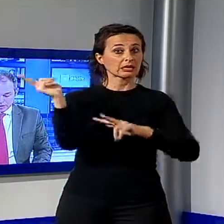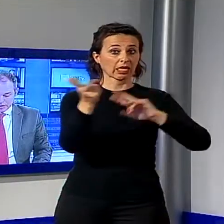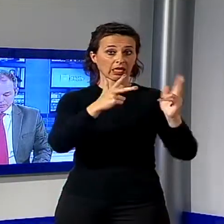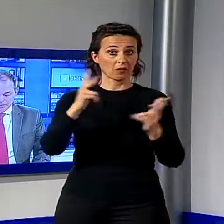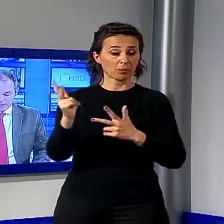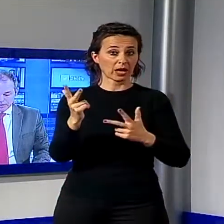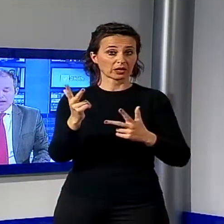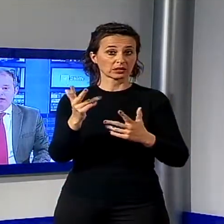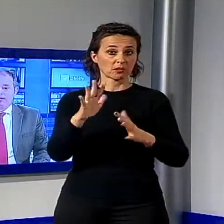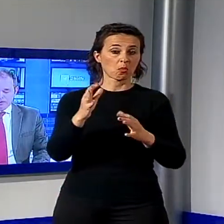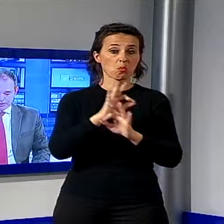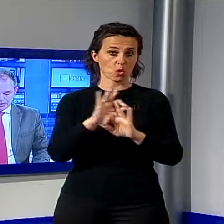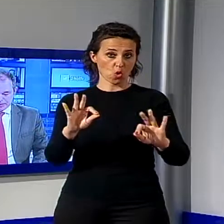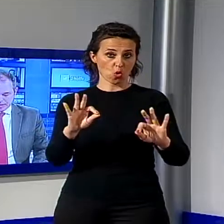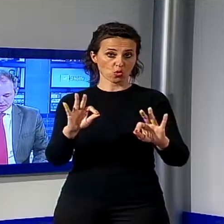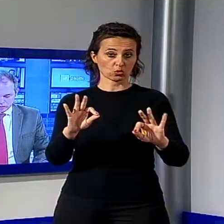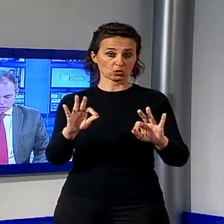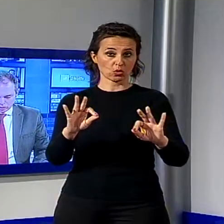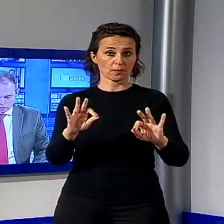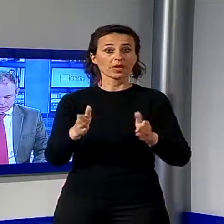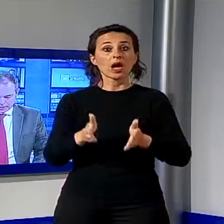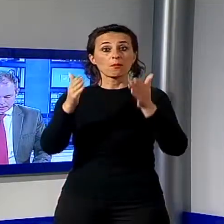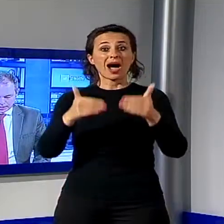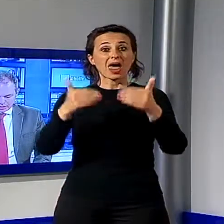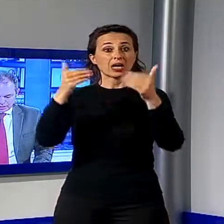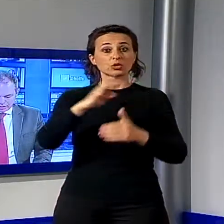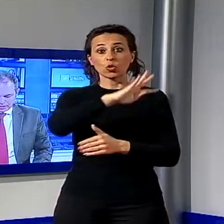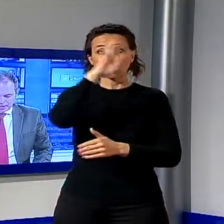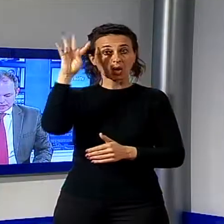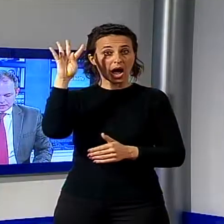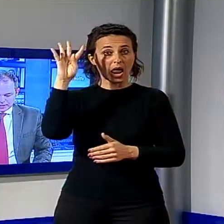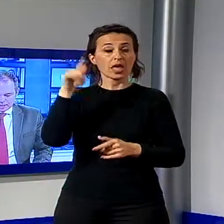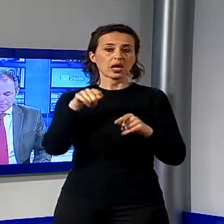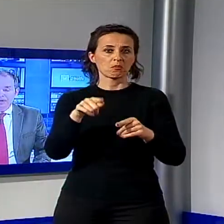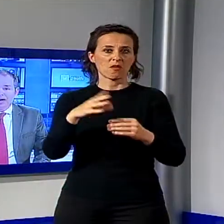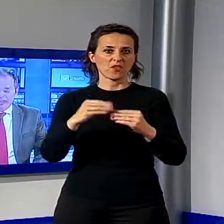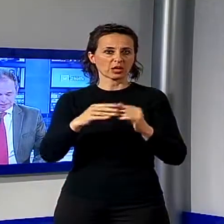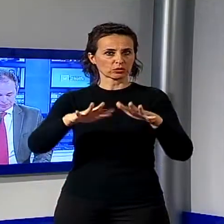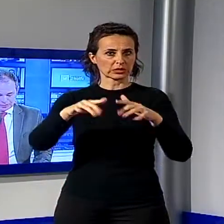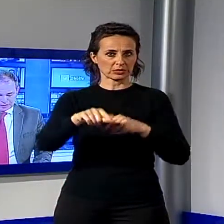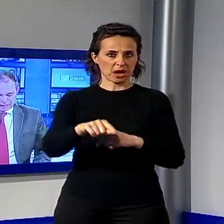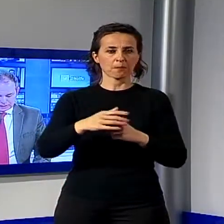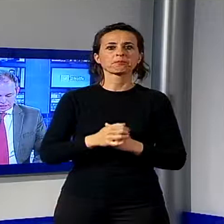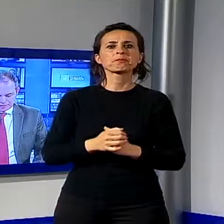impressionanti forniti da Palazzo Ducale. I danni a privati, aziende,